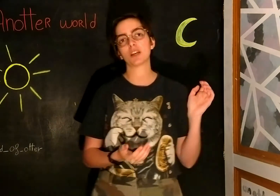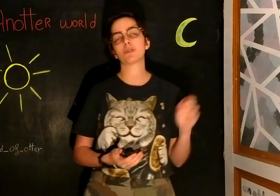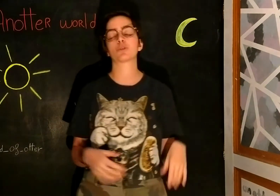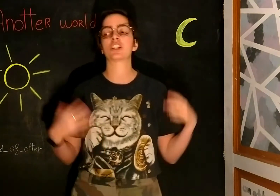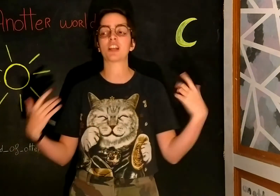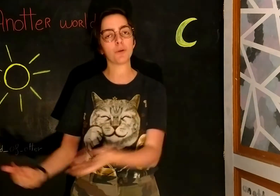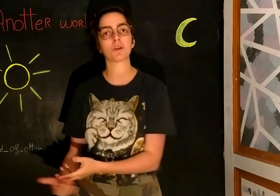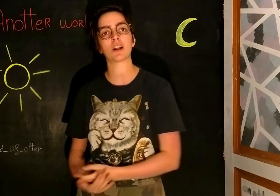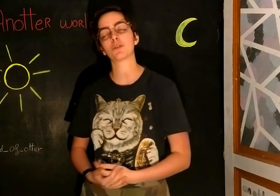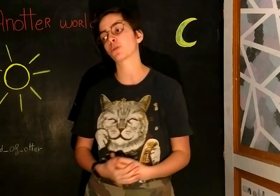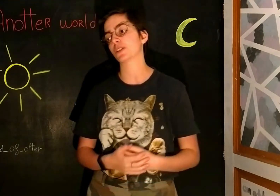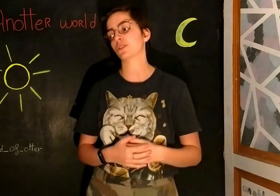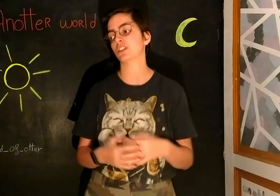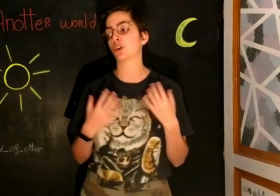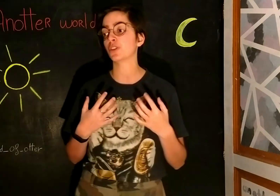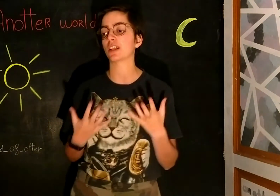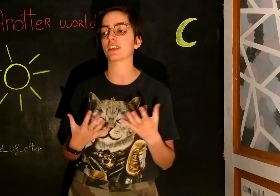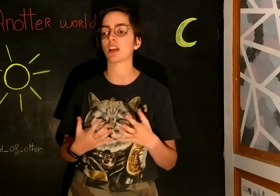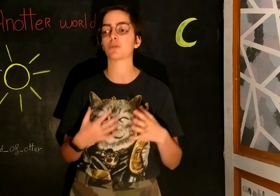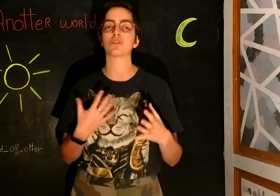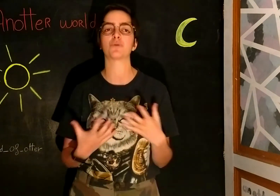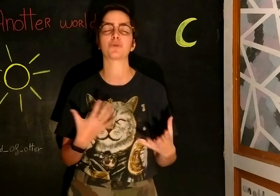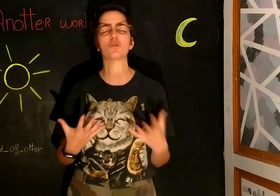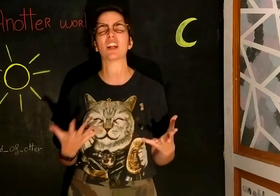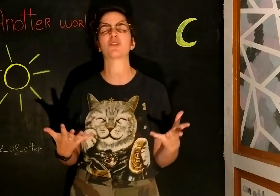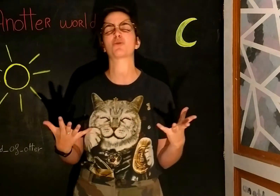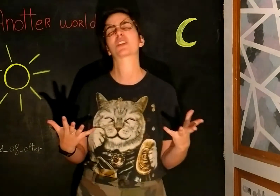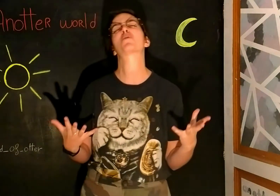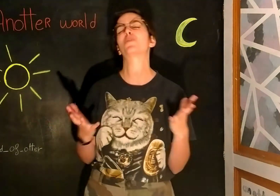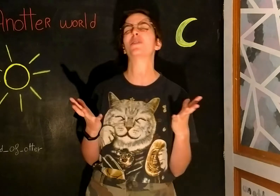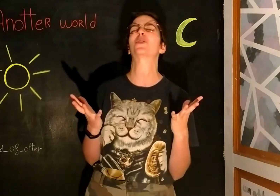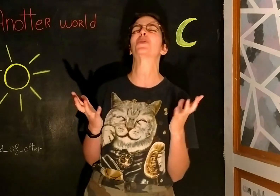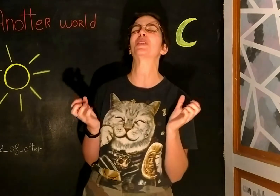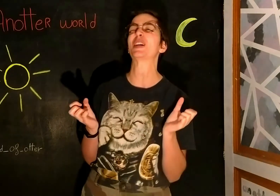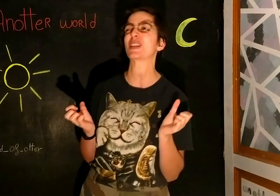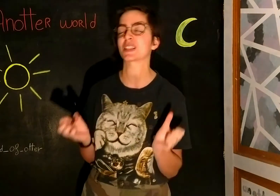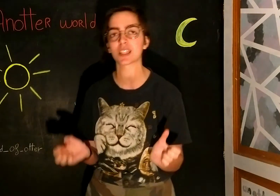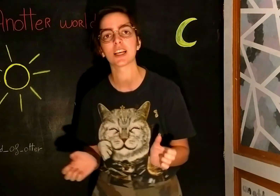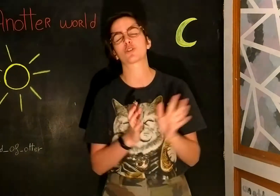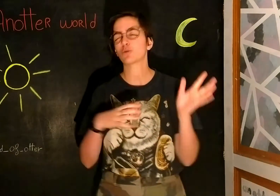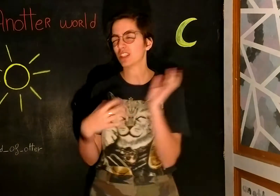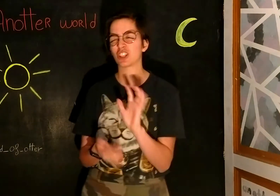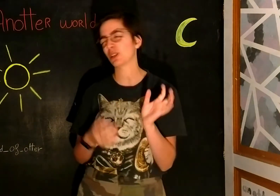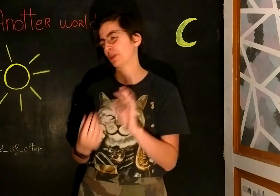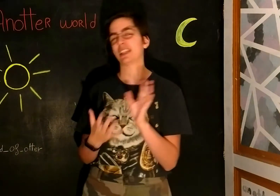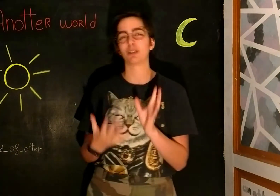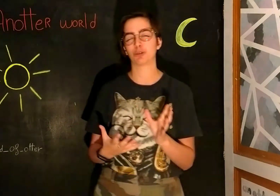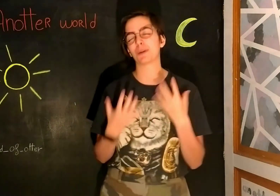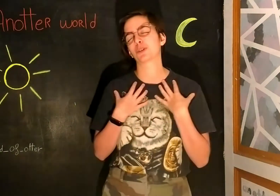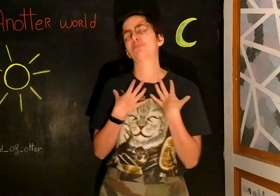fais ça parce que j'ai jamais eu réellement de compétence et j'ai envie d'en acquérir parce que c'est une frustration chez moi de ne avoir une compétence. Parce que je vois tous ces gens hyper talentueux et moi, je